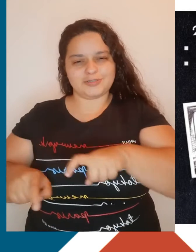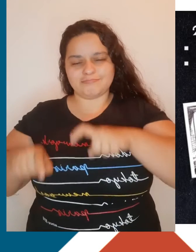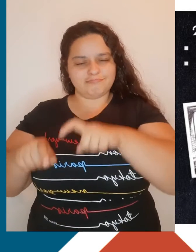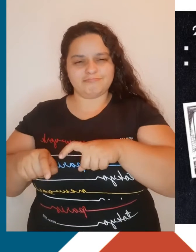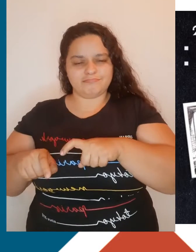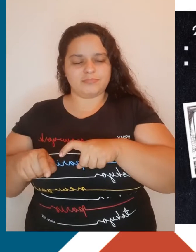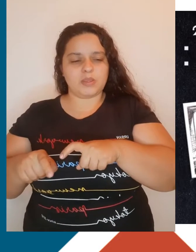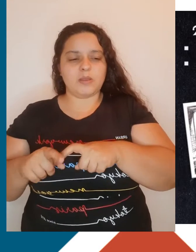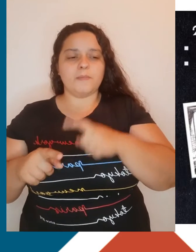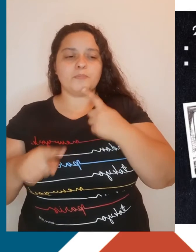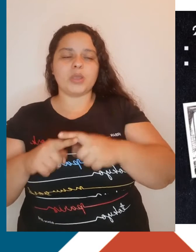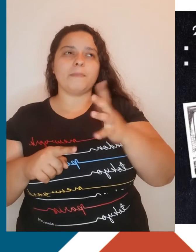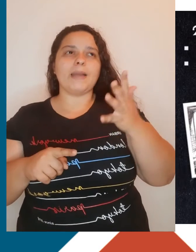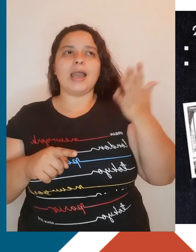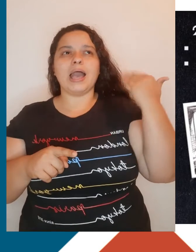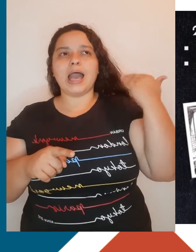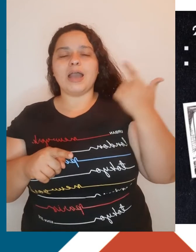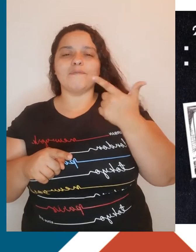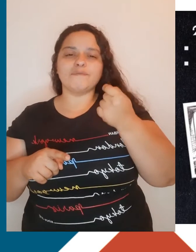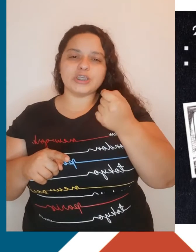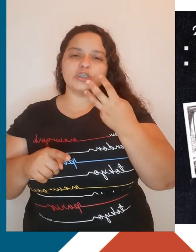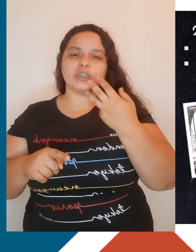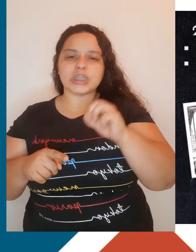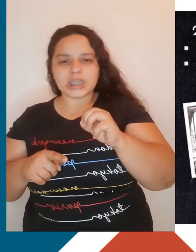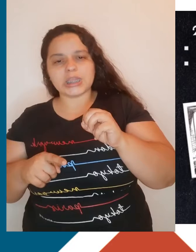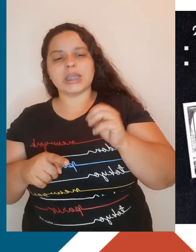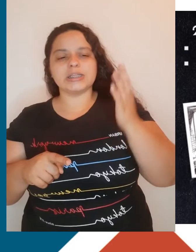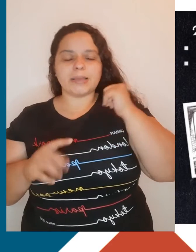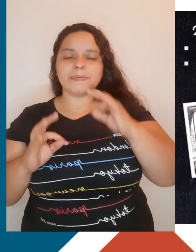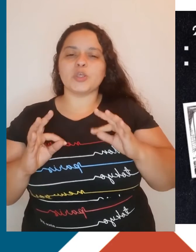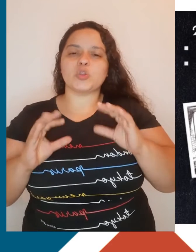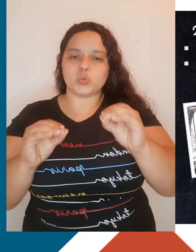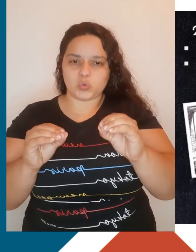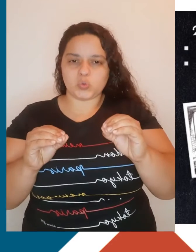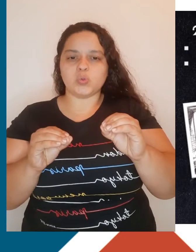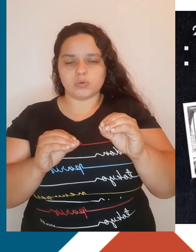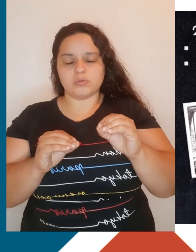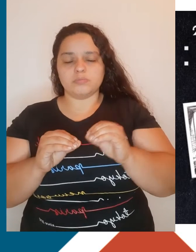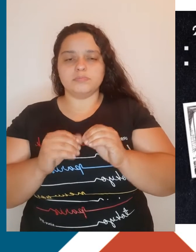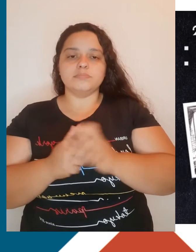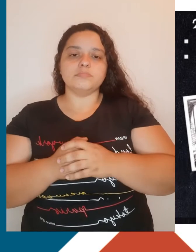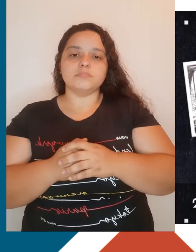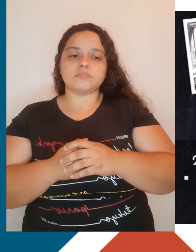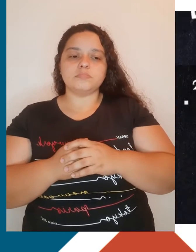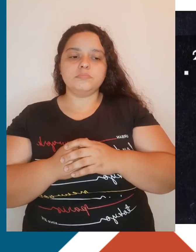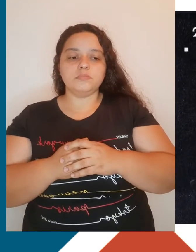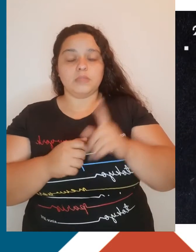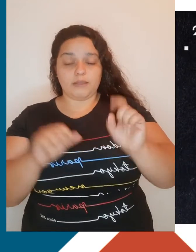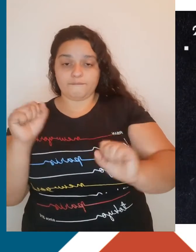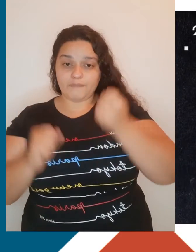onde 20 ou 30 artesãos conheciam todas as etapas do processo de produção de uma mercadoria. Na fábrica, o trabalho humano